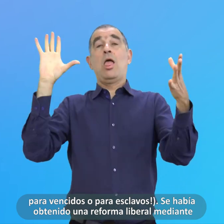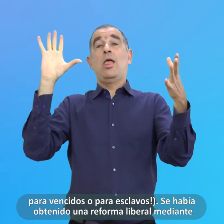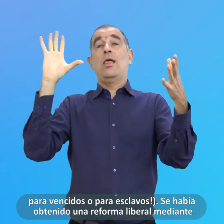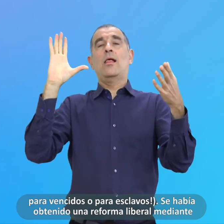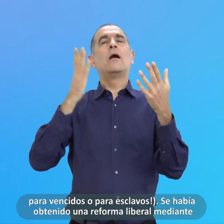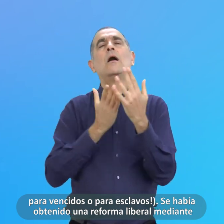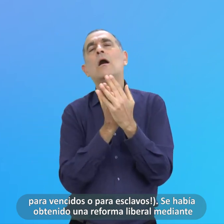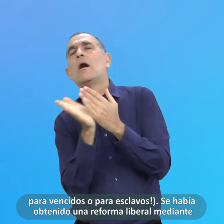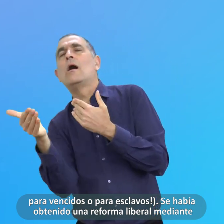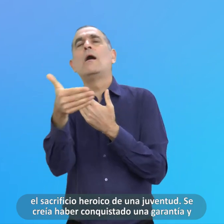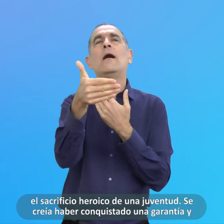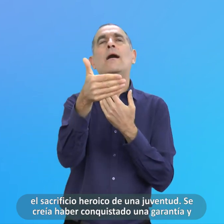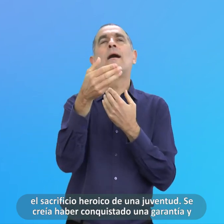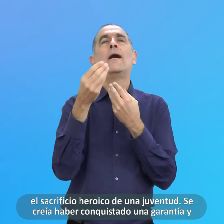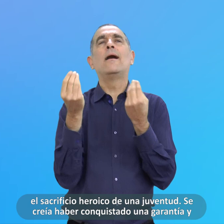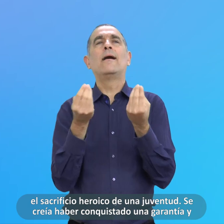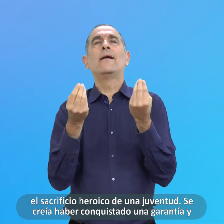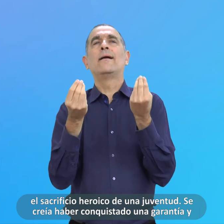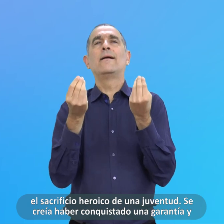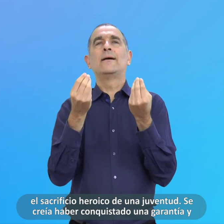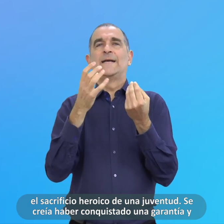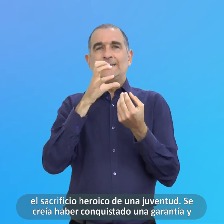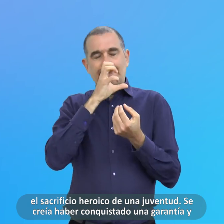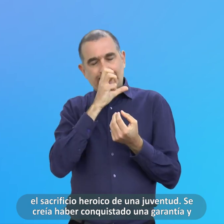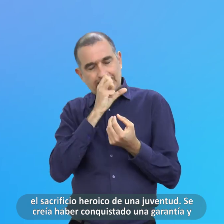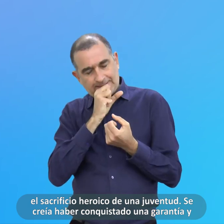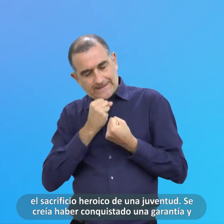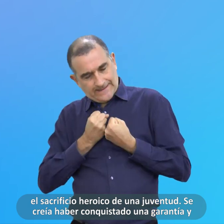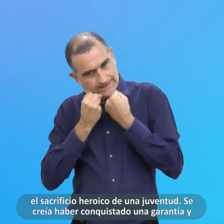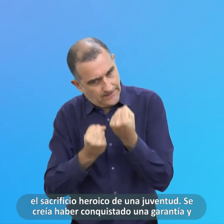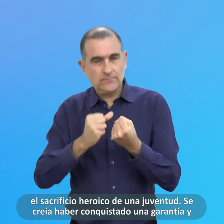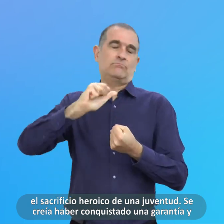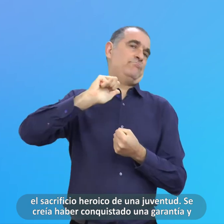Sacrificio Heroico De Una Juventud